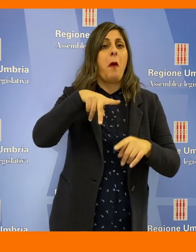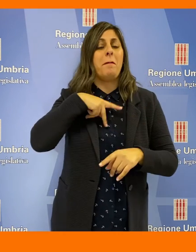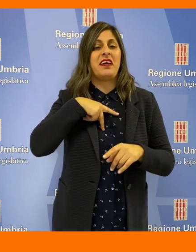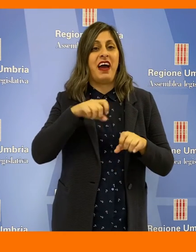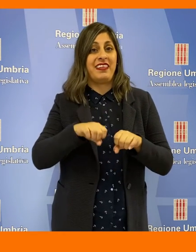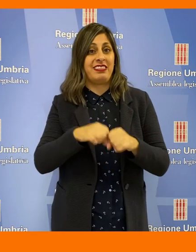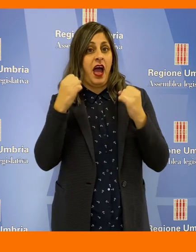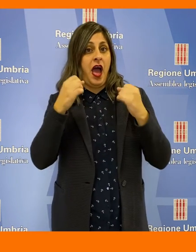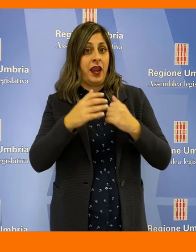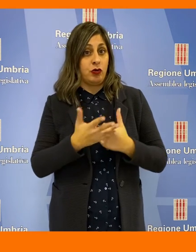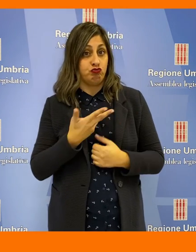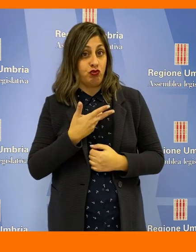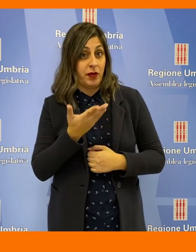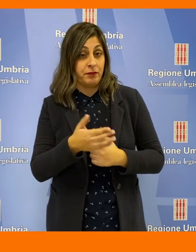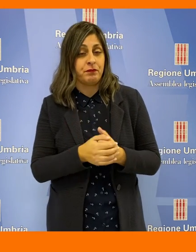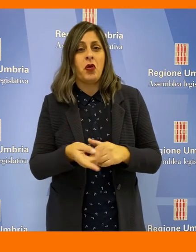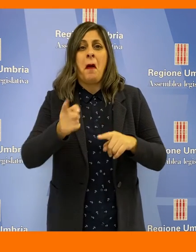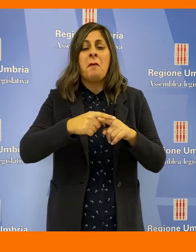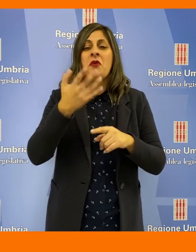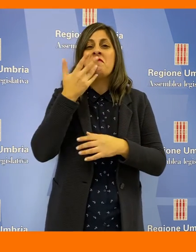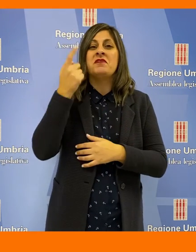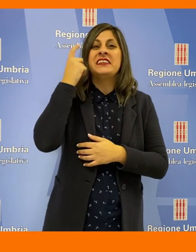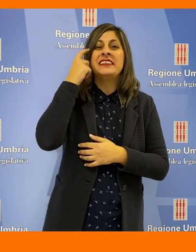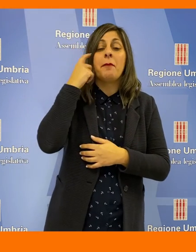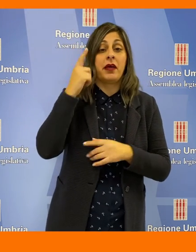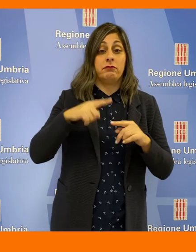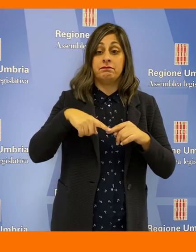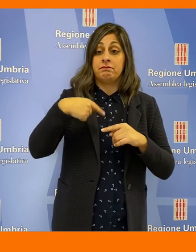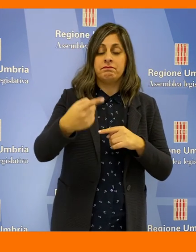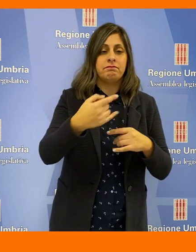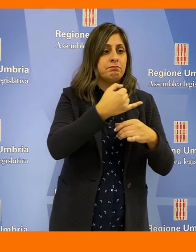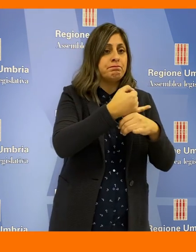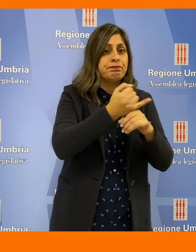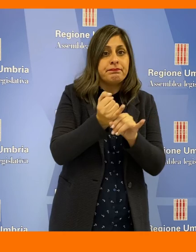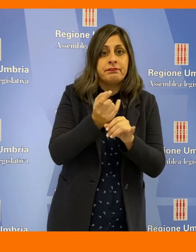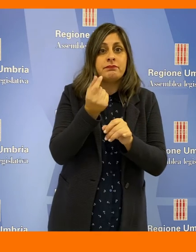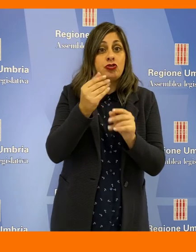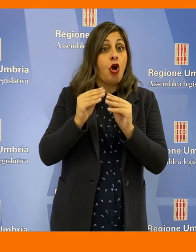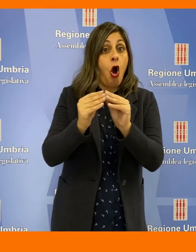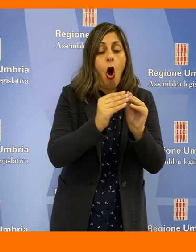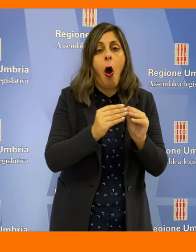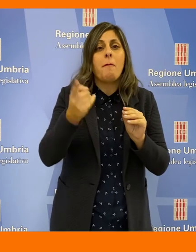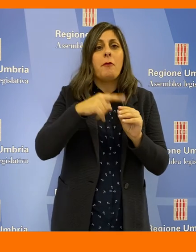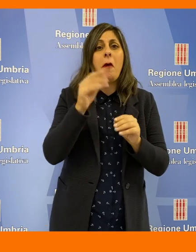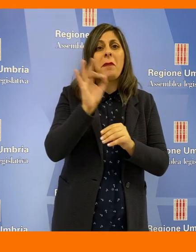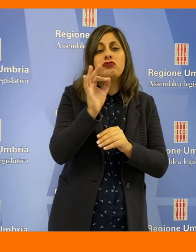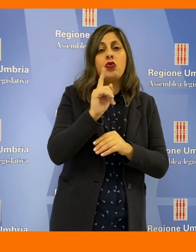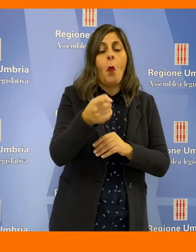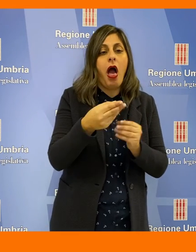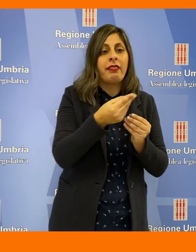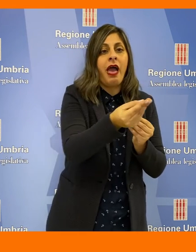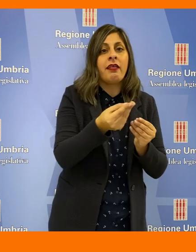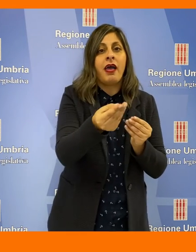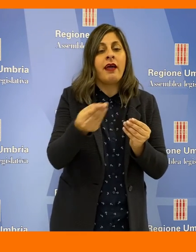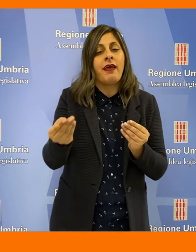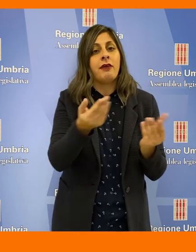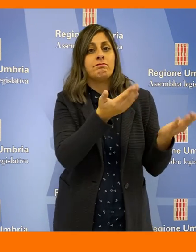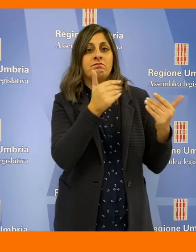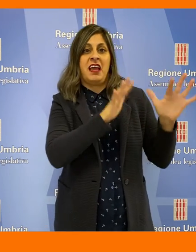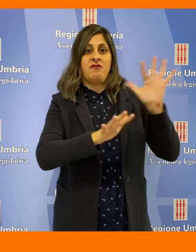comuni e ai privati danneggiati. Infine quali criteri di ripartizione saranno adottati e in quale proporzione verranno attribuiti ad